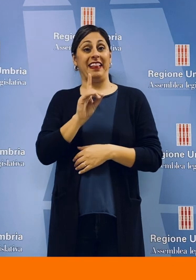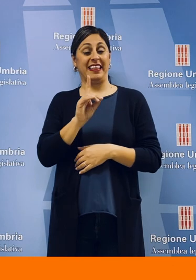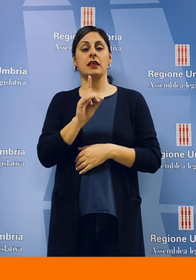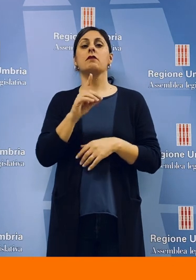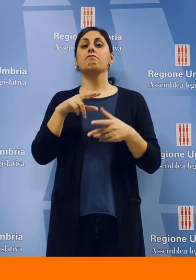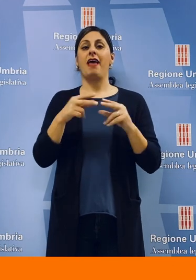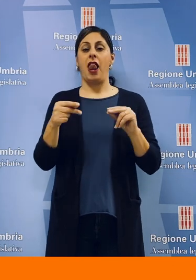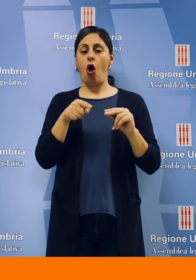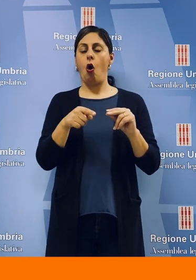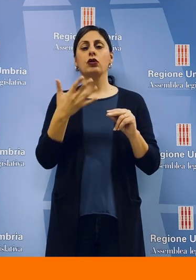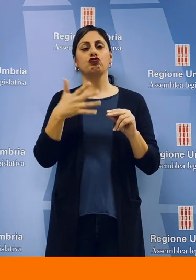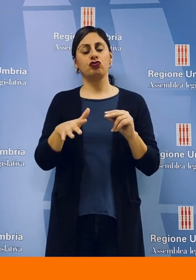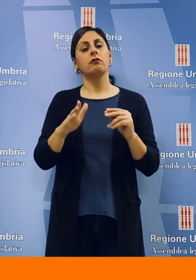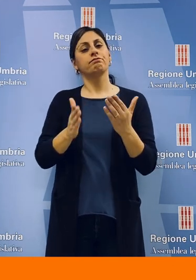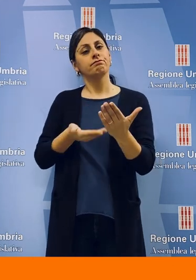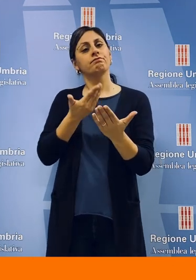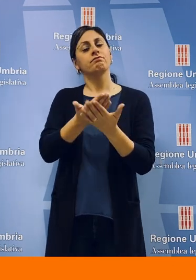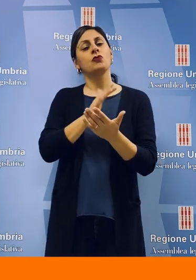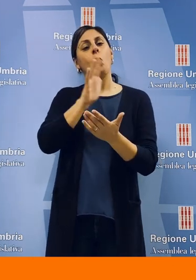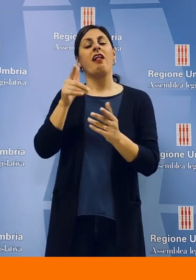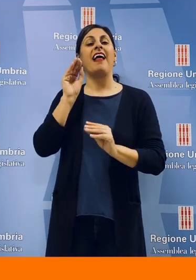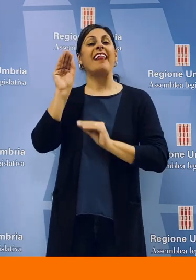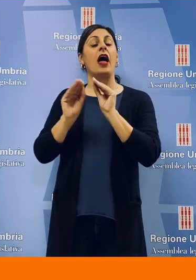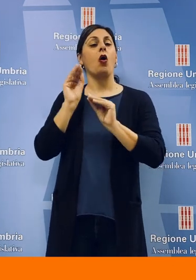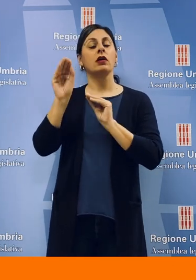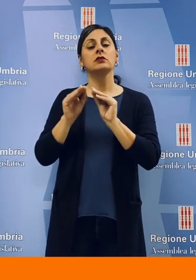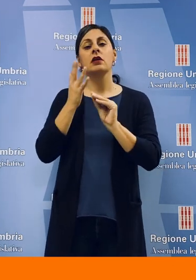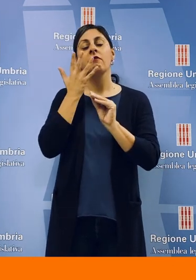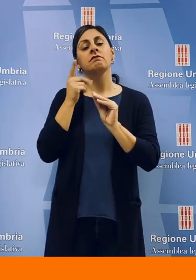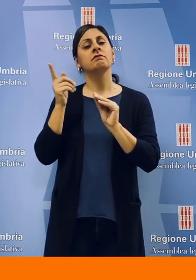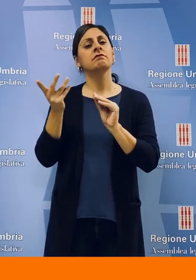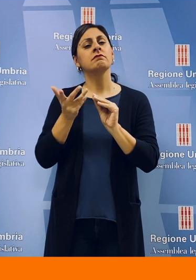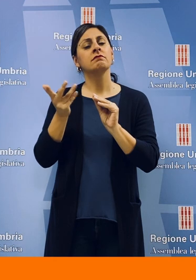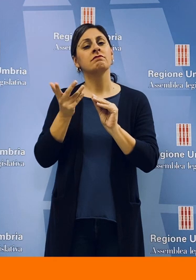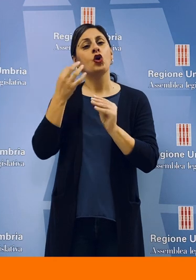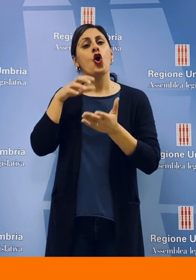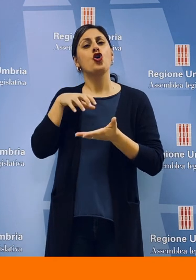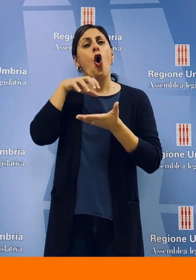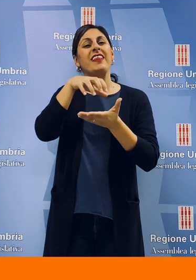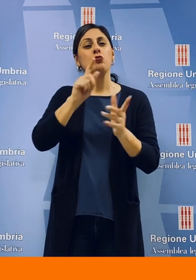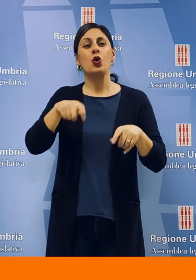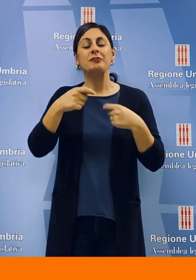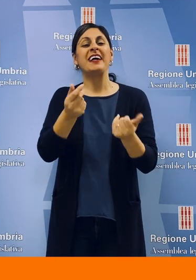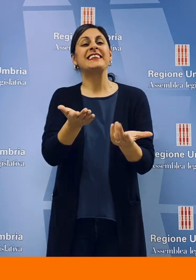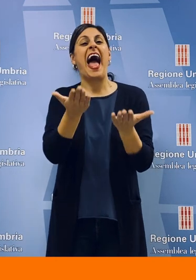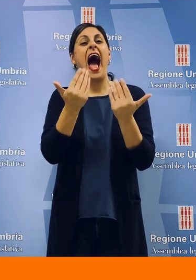E la capogruppo del Partito Democratico, Simona Meloni, ha presentato anche un'interrogazione per l